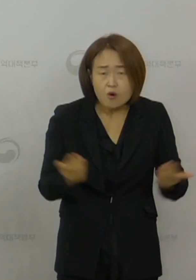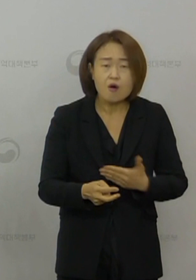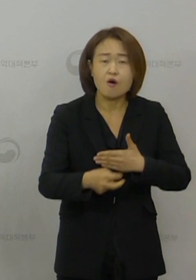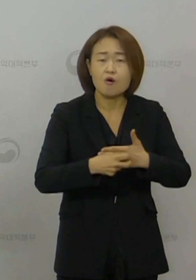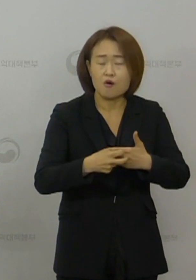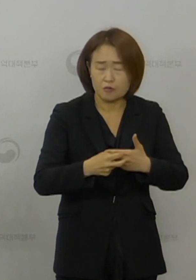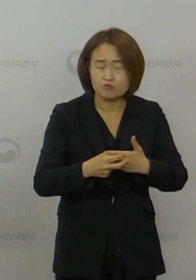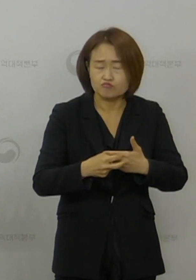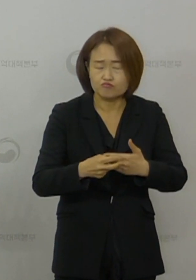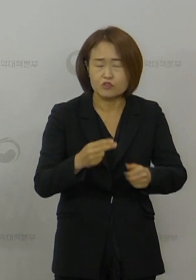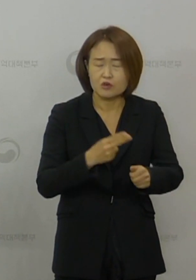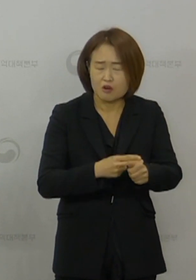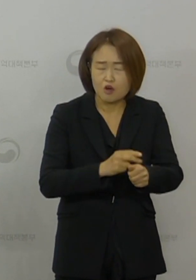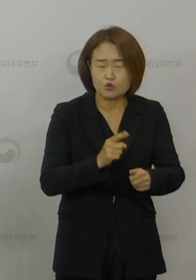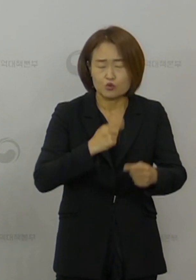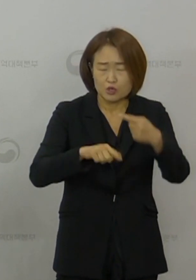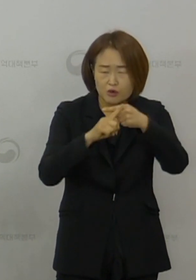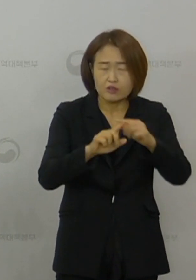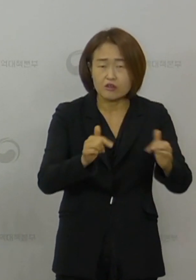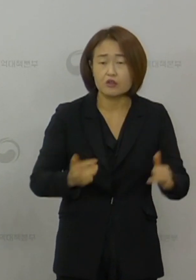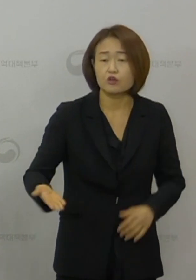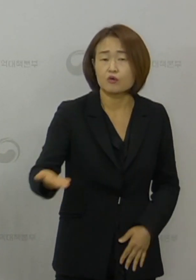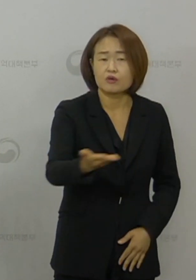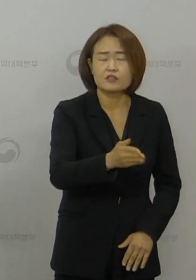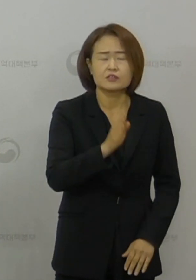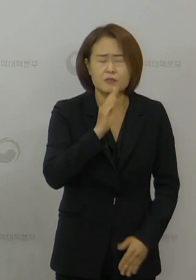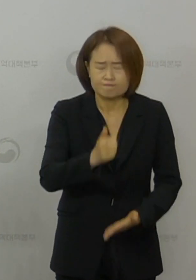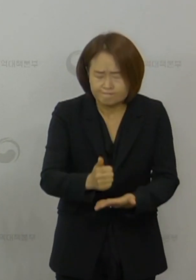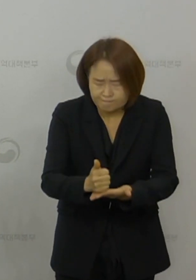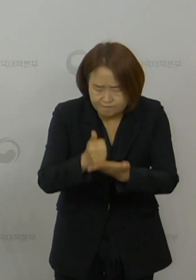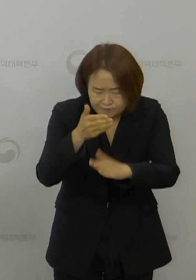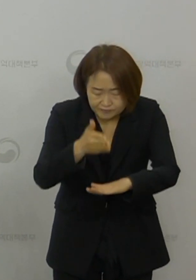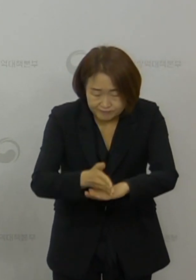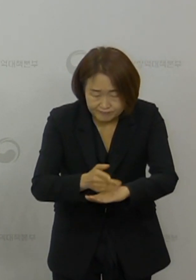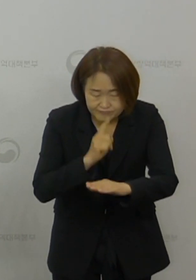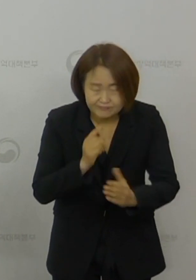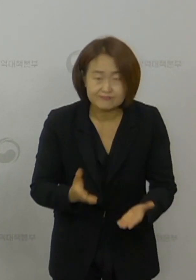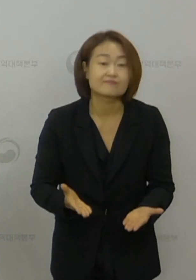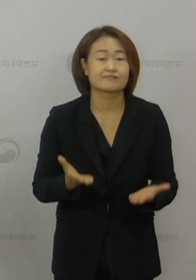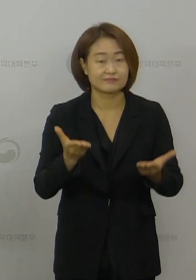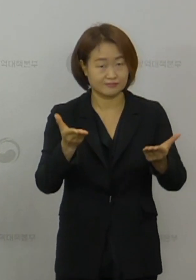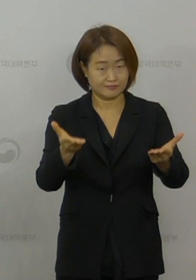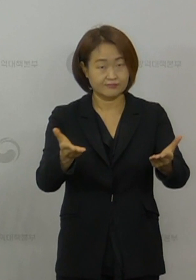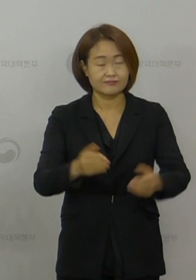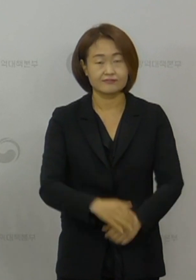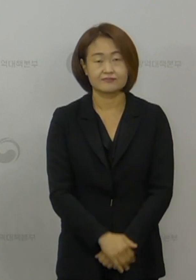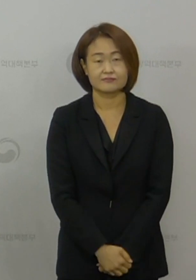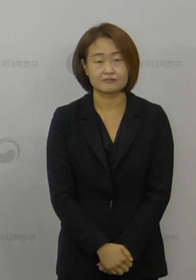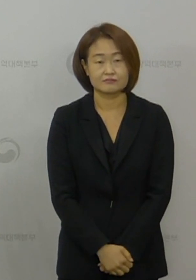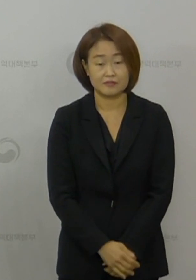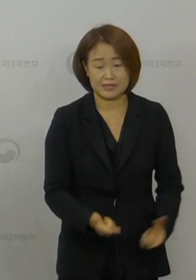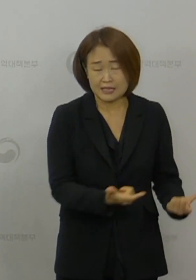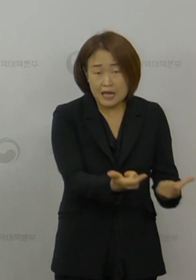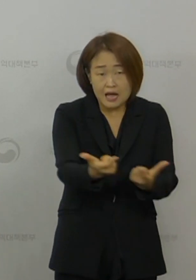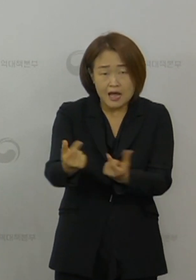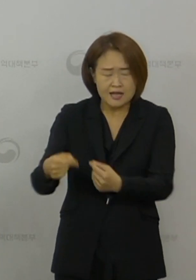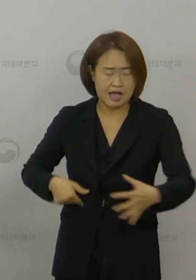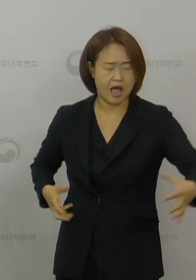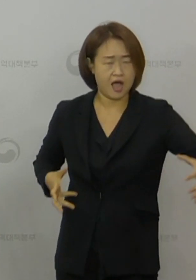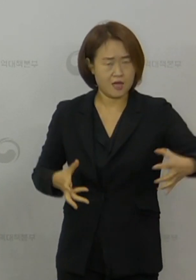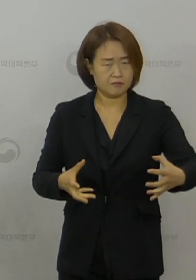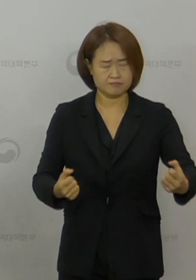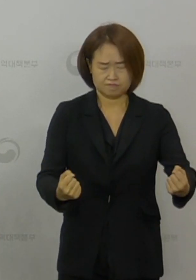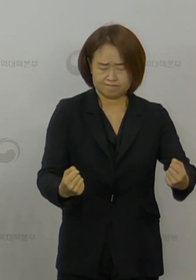분들에게 다시 한번 존경과 감사의 말씀을 드립니다. 우리 다같이 함께 힘을